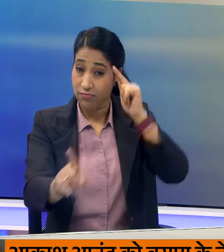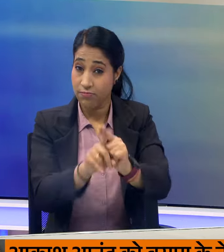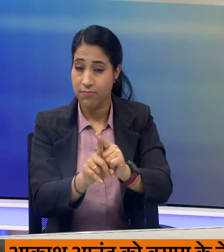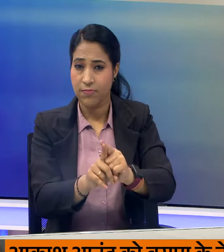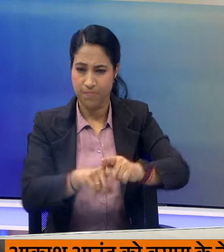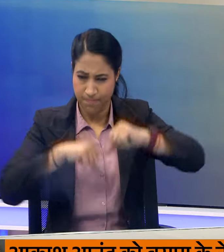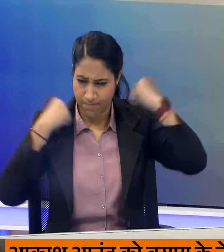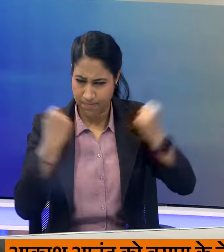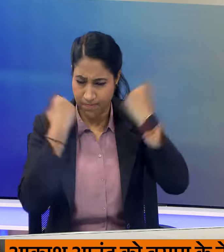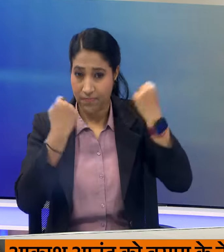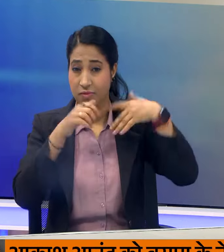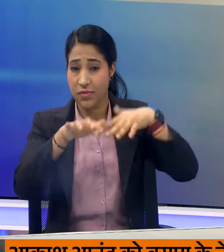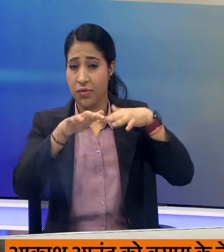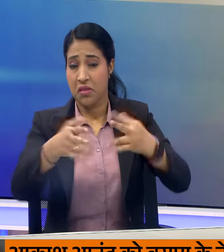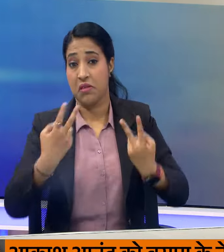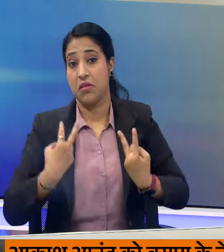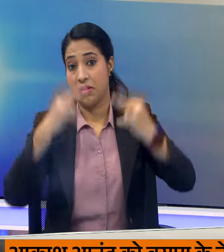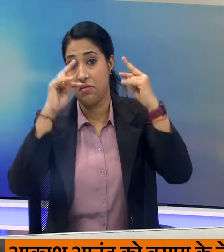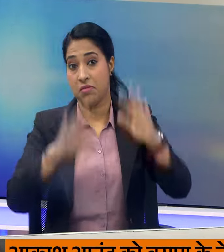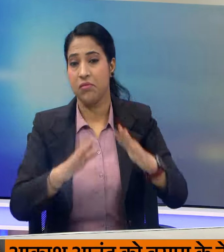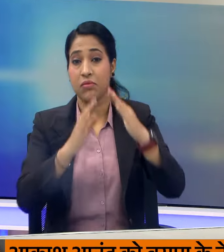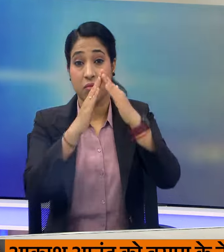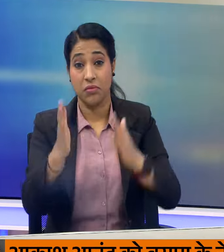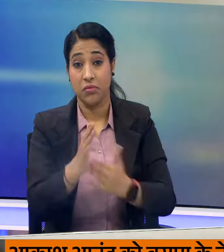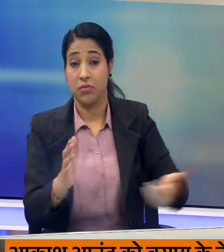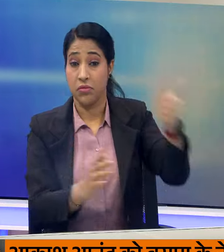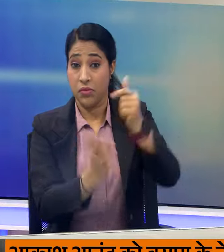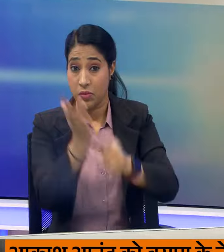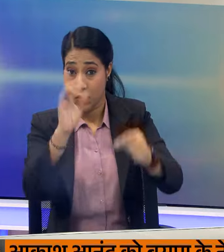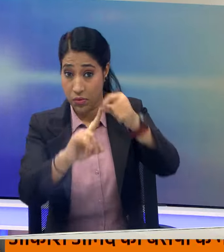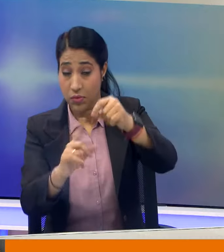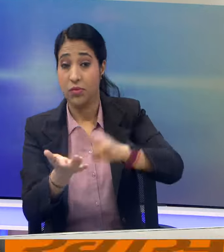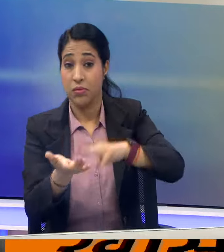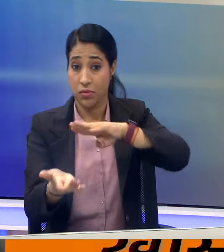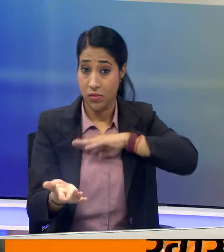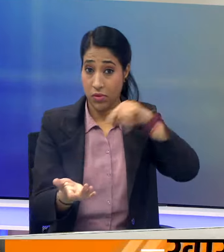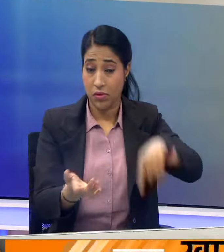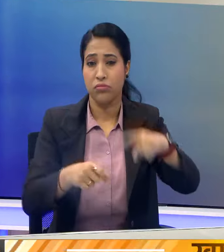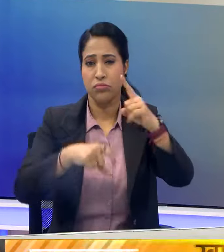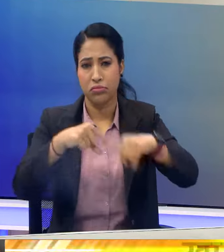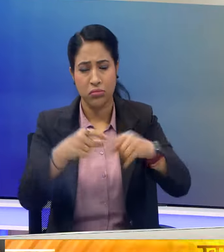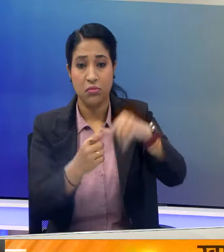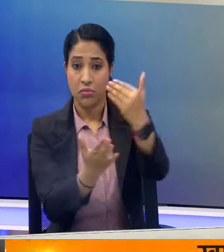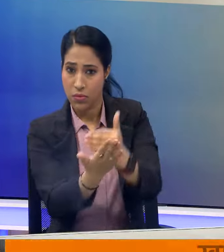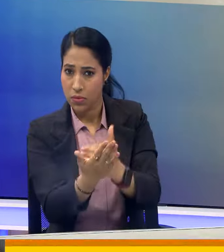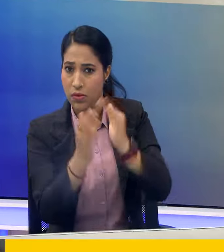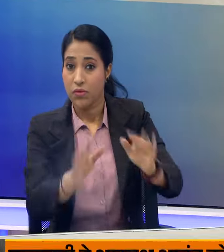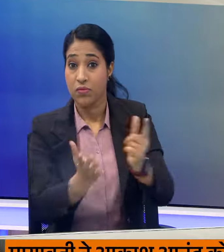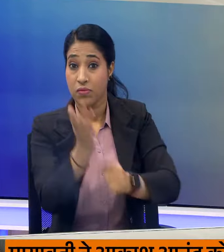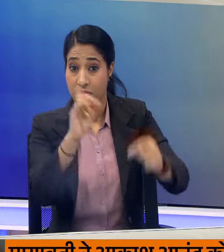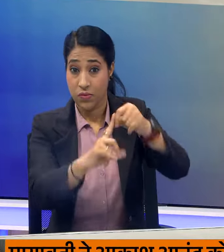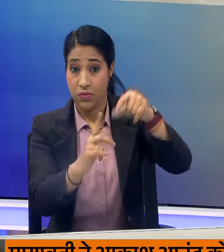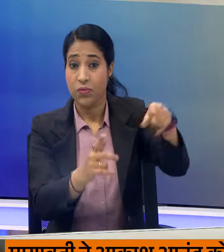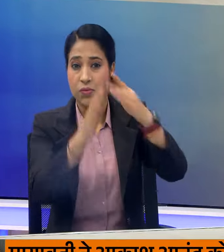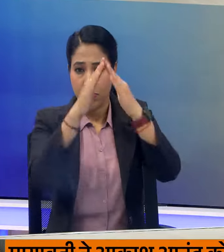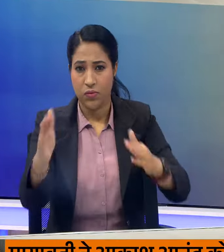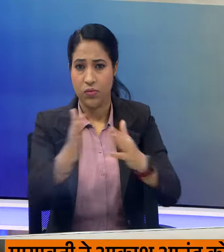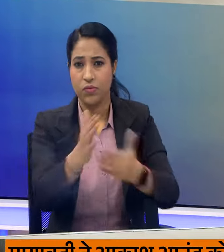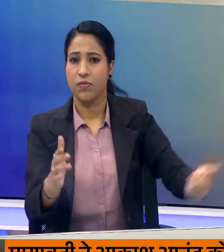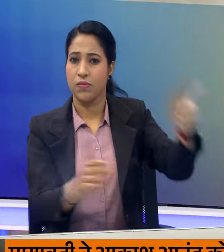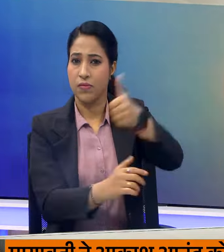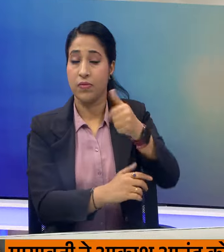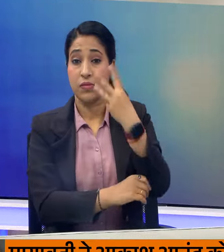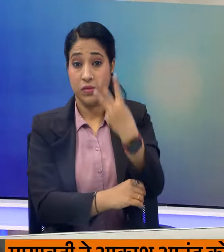ताबर तोड़ रैलियां कर रहे हैं अमिर्शा का उत्रप्रदेश और महराश्रा में आज चुनावी कारिकरम है उत्रप्रदेश में ग्रीह मंत्री